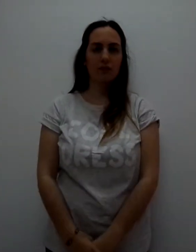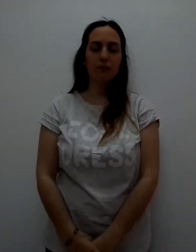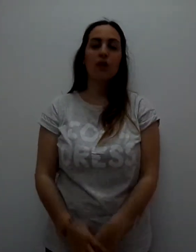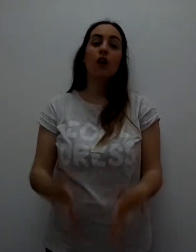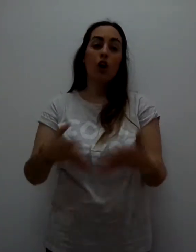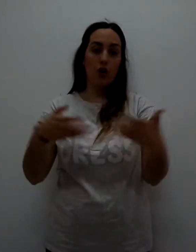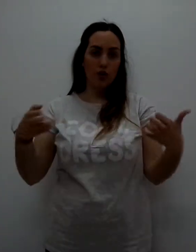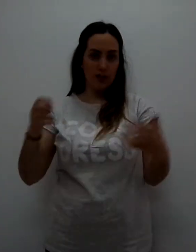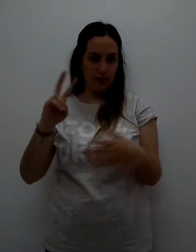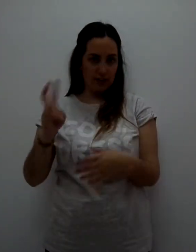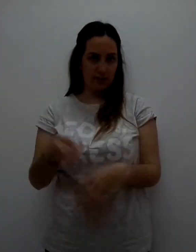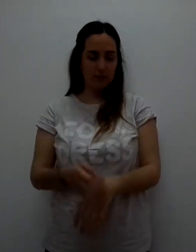Otra frase.